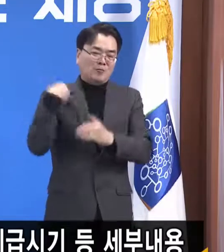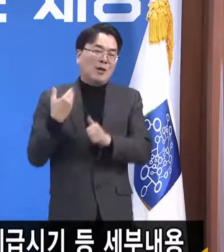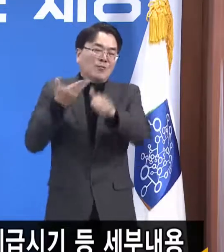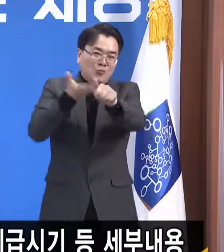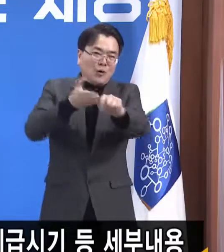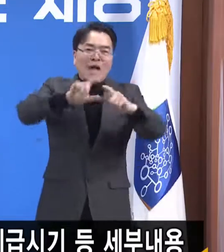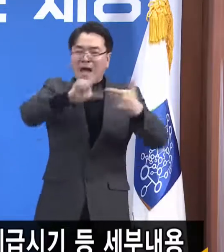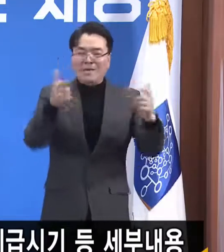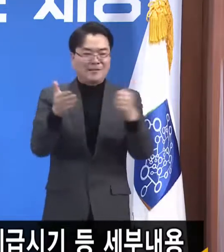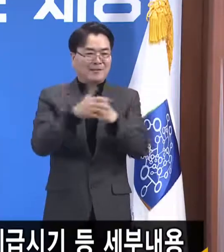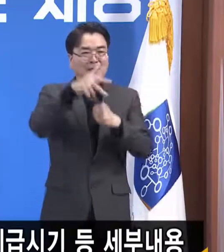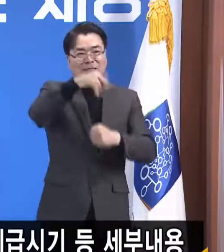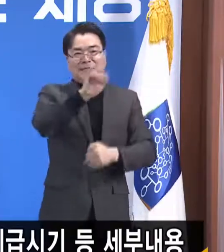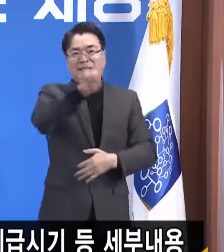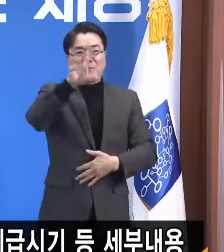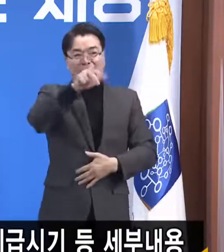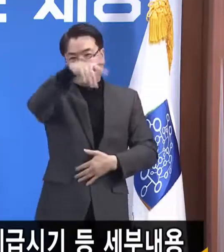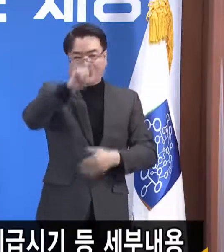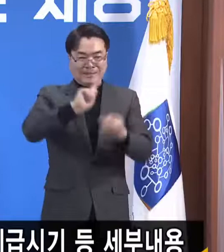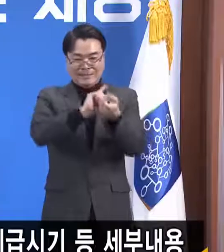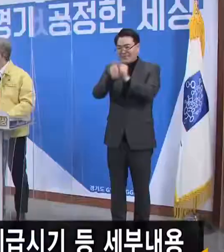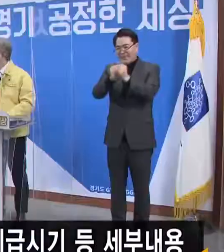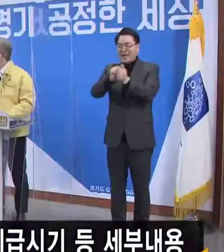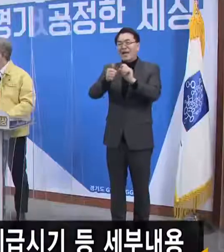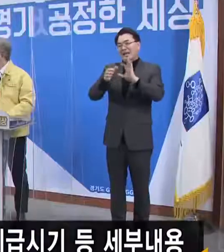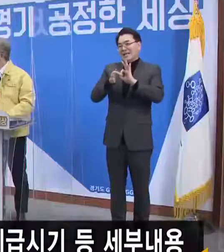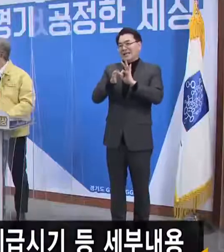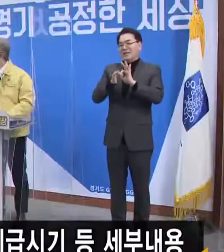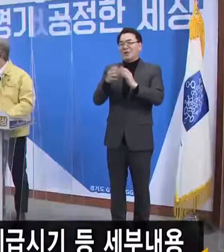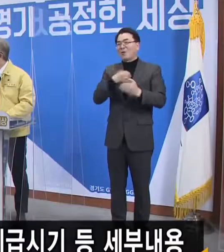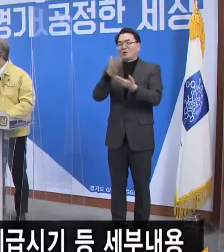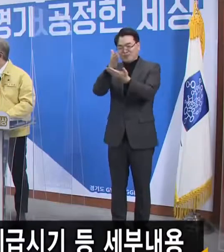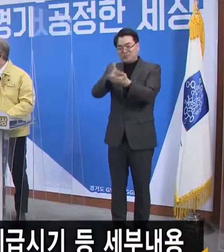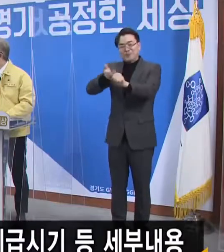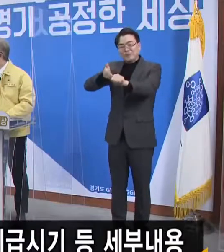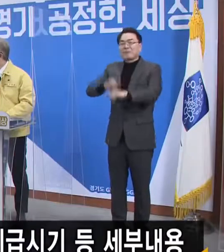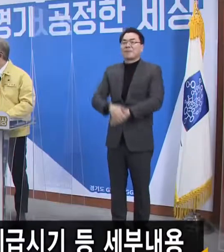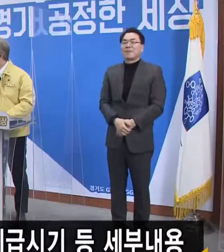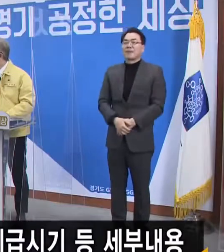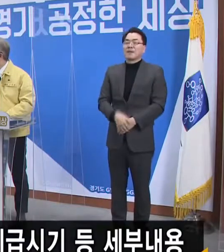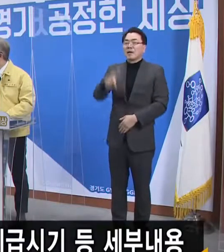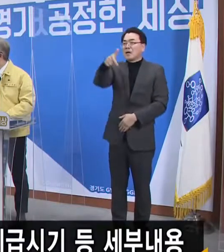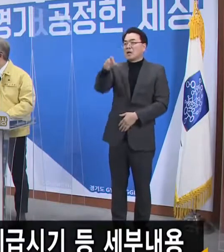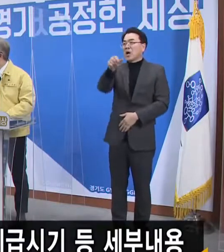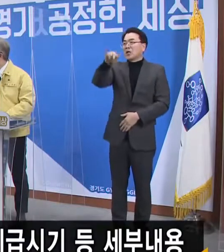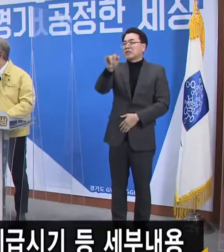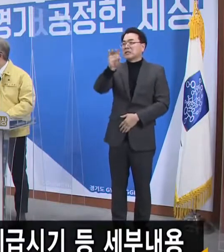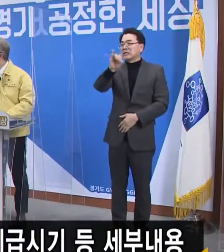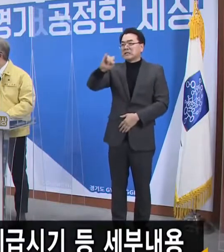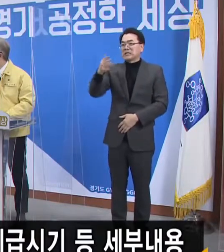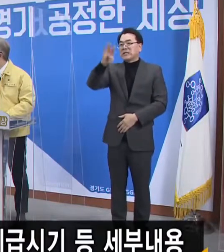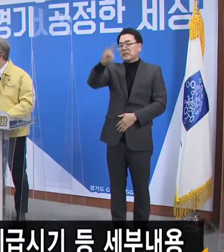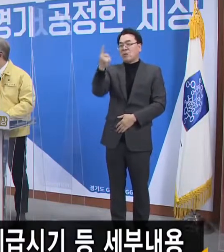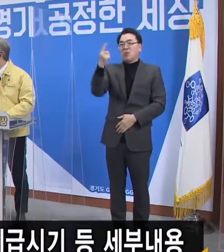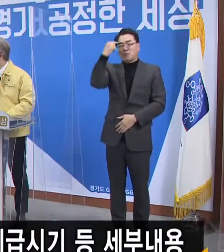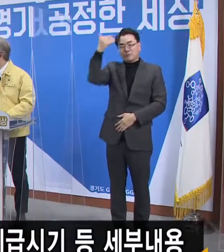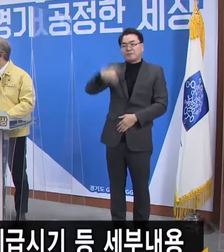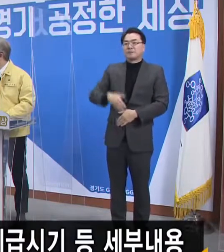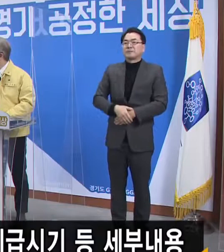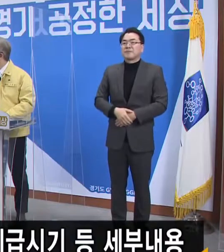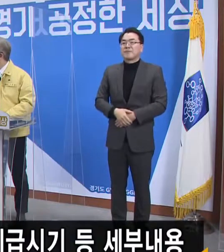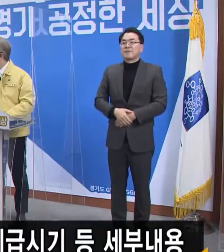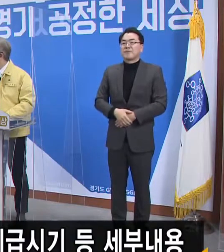너무 걱정하지 마시기 바랍니다. 경일보 강기정 기자입니다. 재난기본소득 지급이 오프라인 지급 완료 시까지